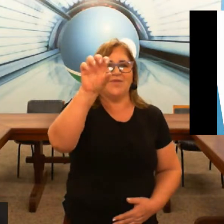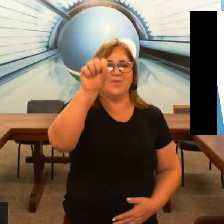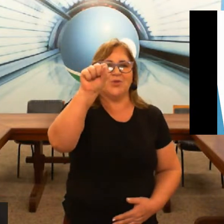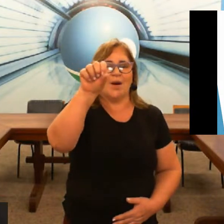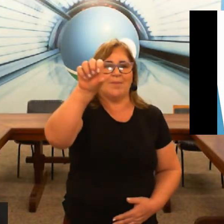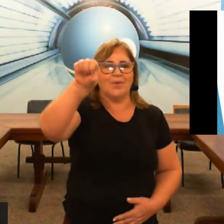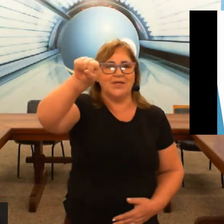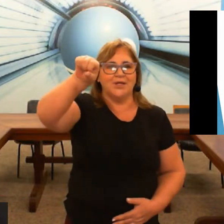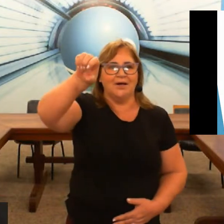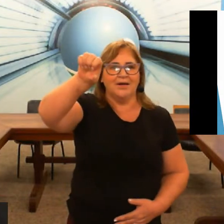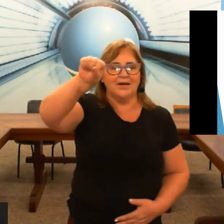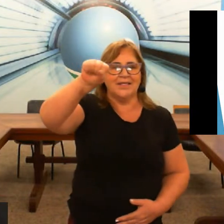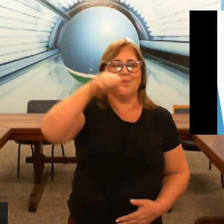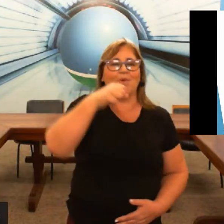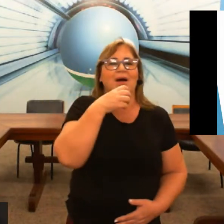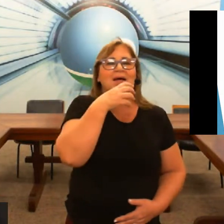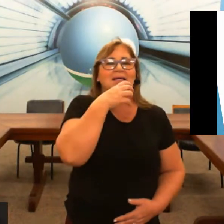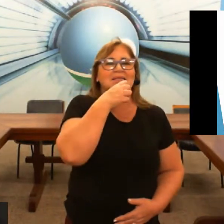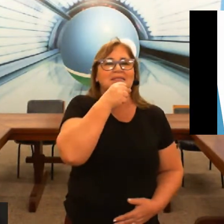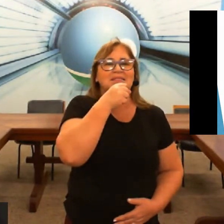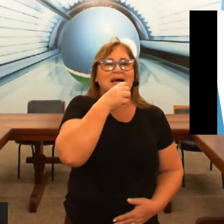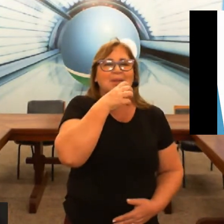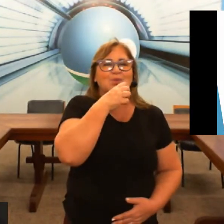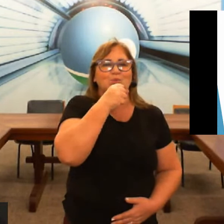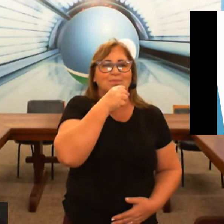movimento com a mão aqui ó na boca sábado